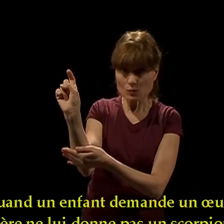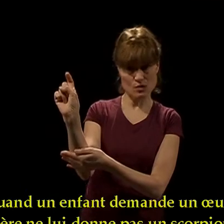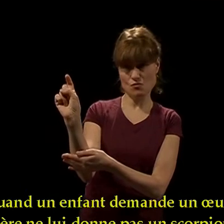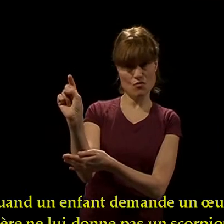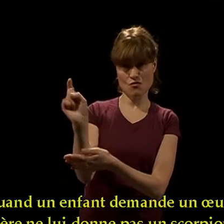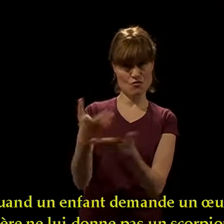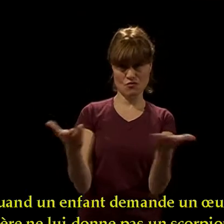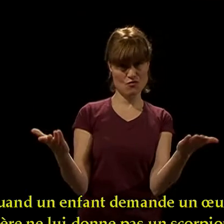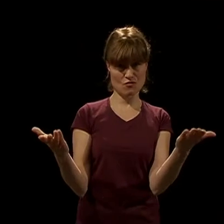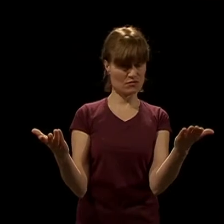un scorpion.